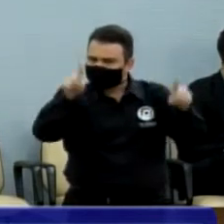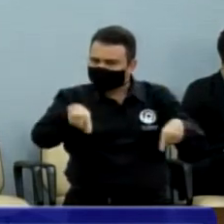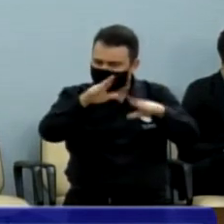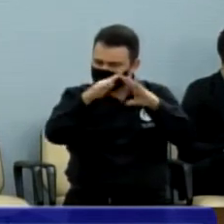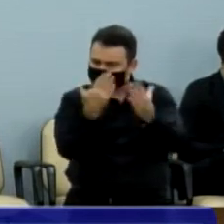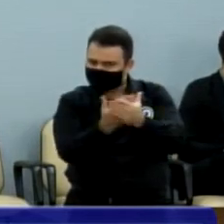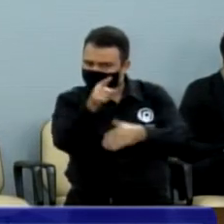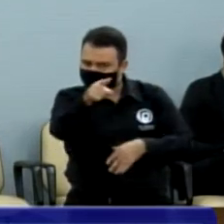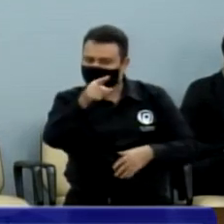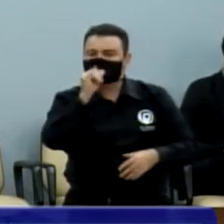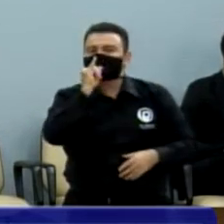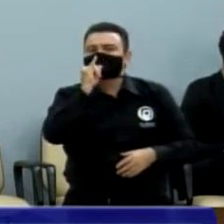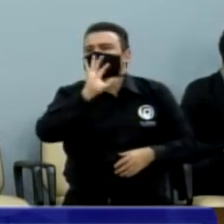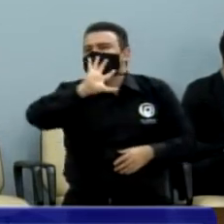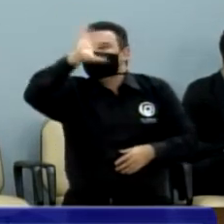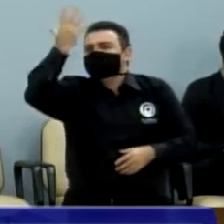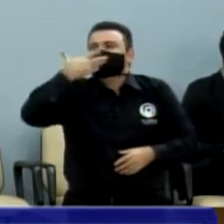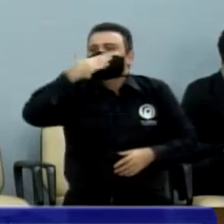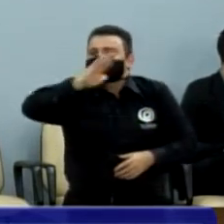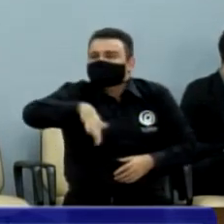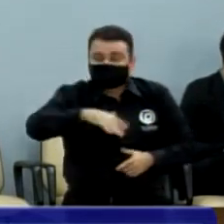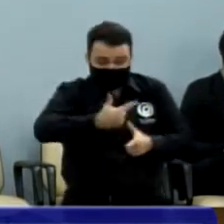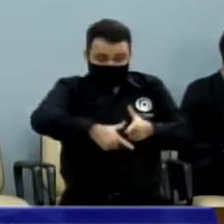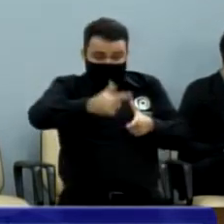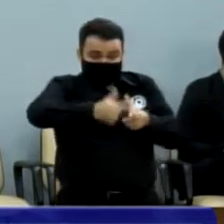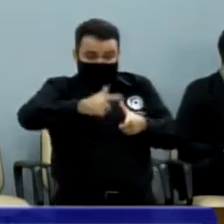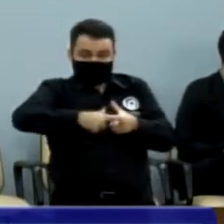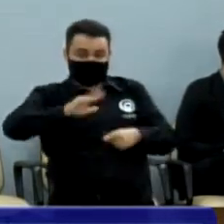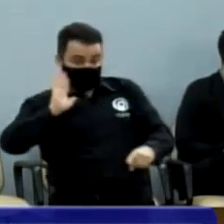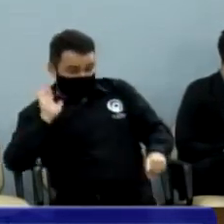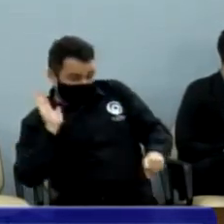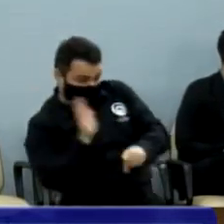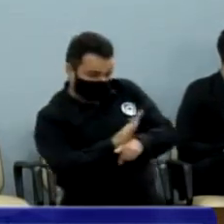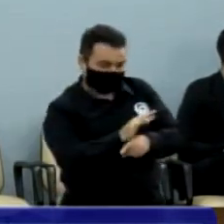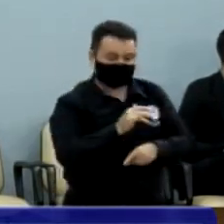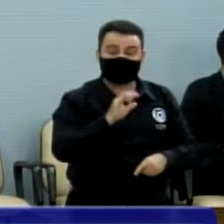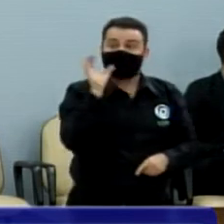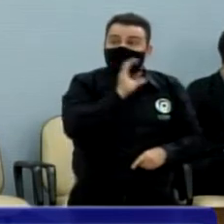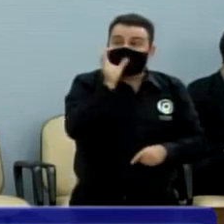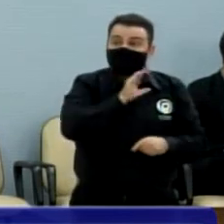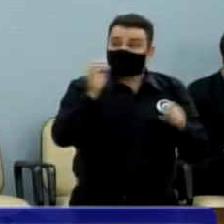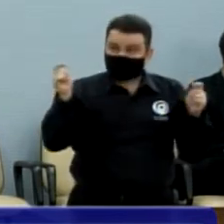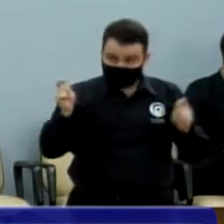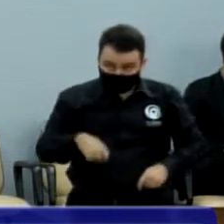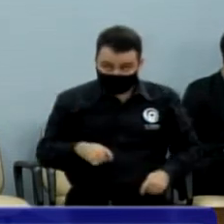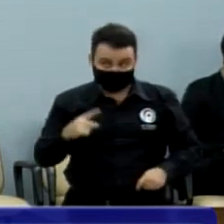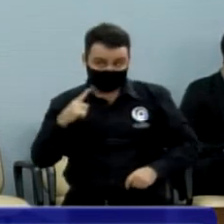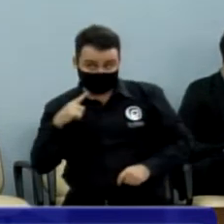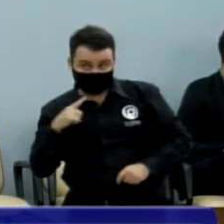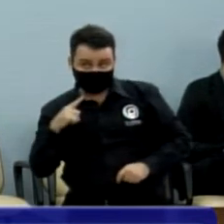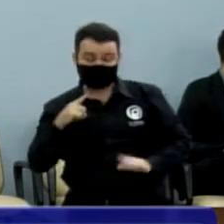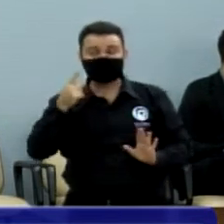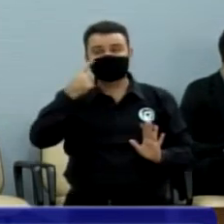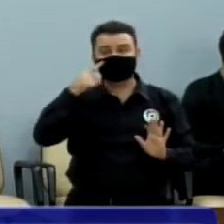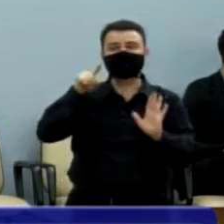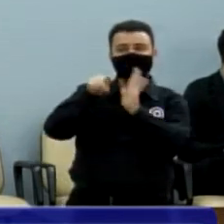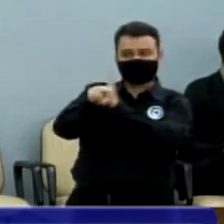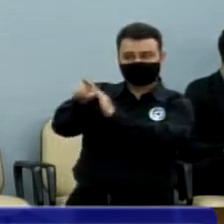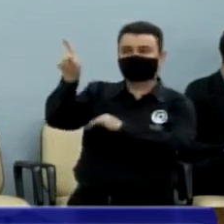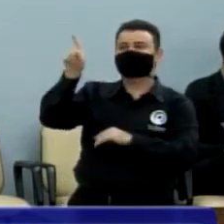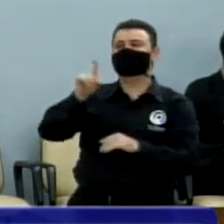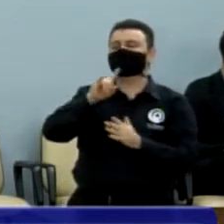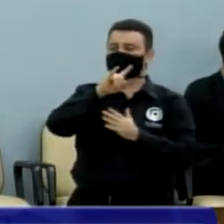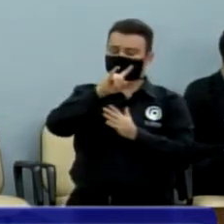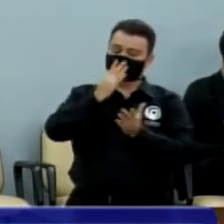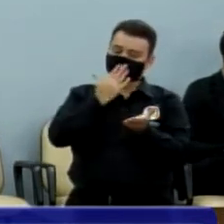primeiros socorros para a gente evitar uma tragédia. Não adianta a gente ir atrás depois que o problema acontece. Então, eu estou me antecipando, fiz o requerimento